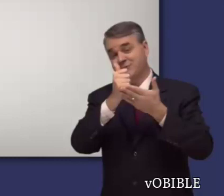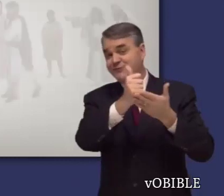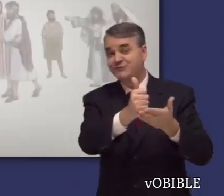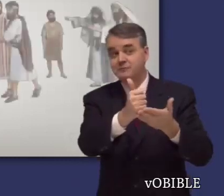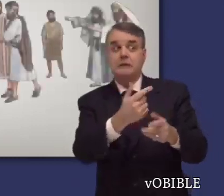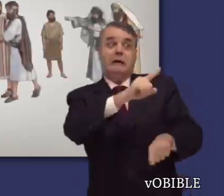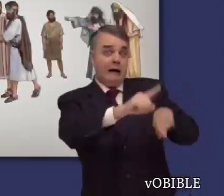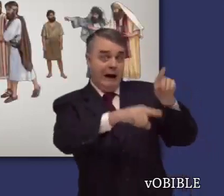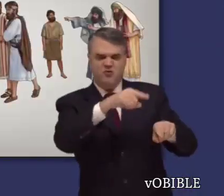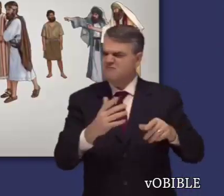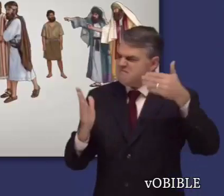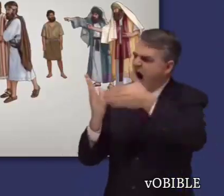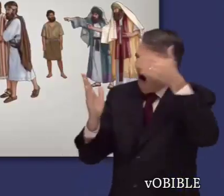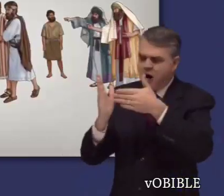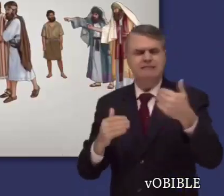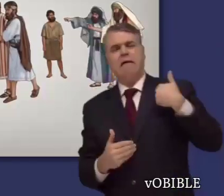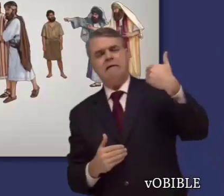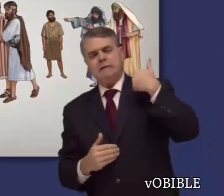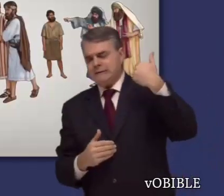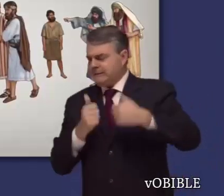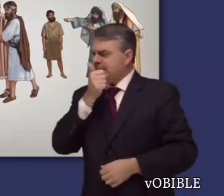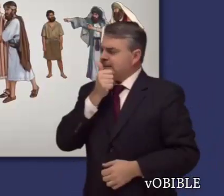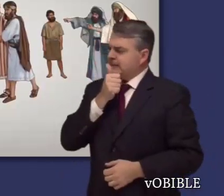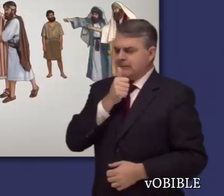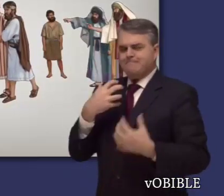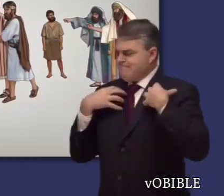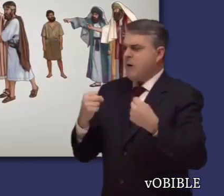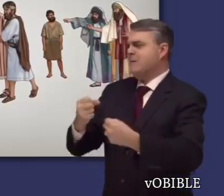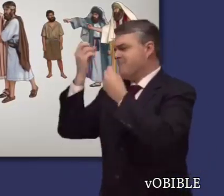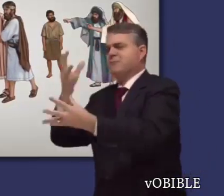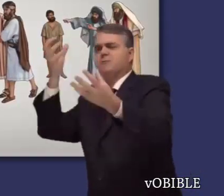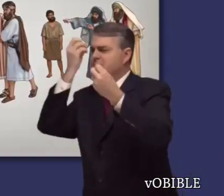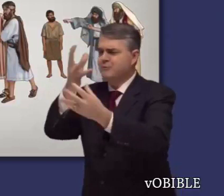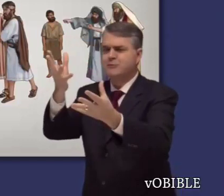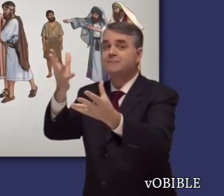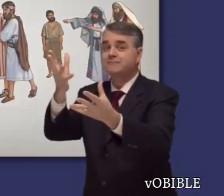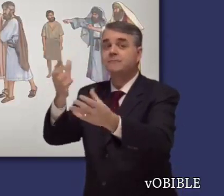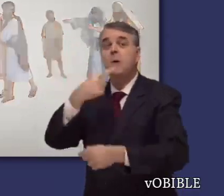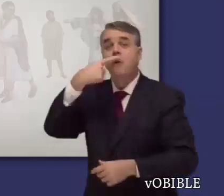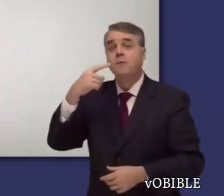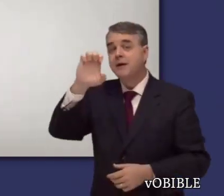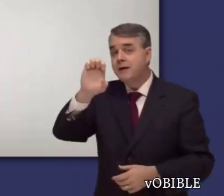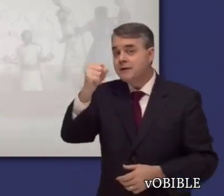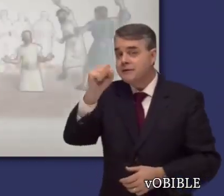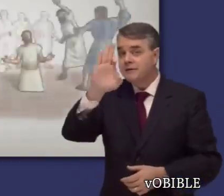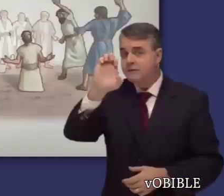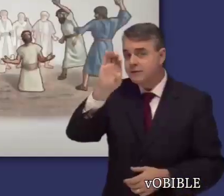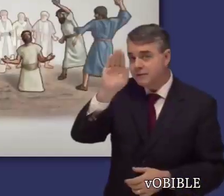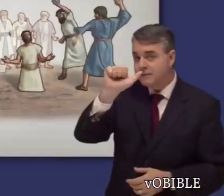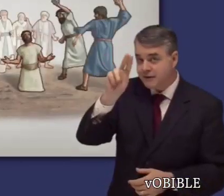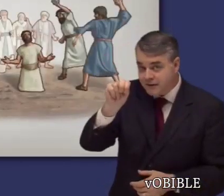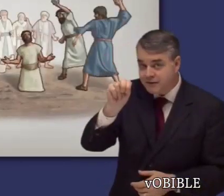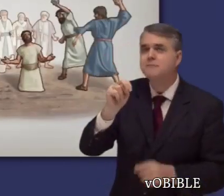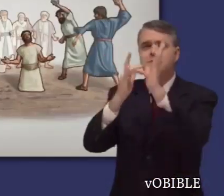A pesar de sufrir una feroz oposición siguen predicando con valor el mensaje de Cristo. De hecho,